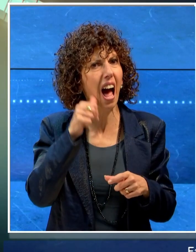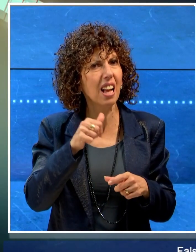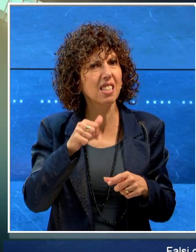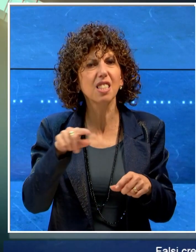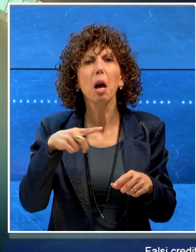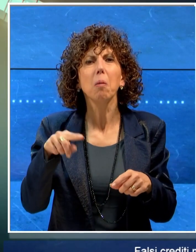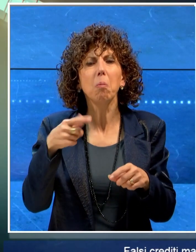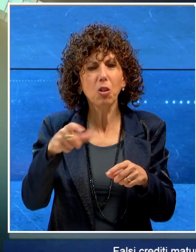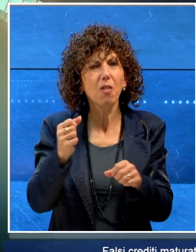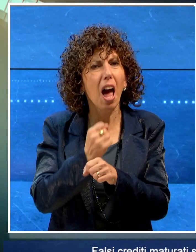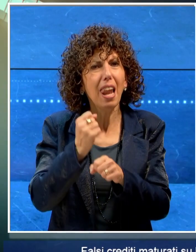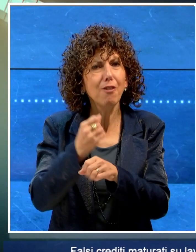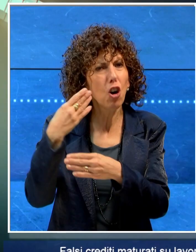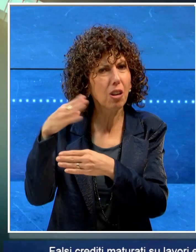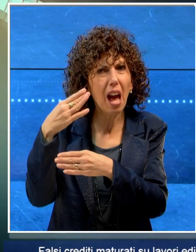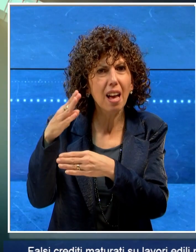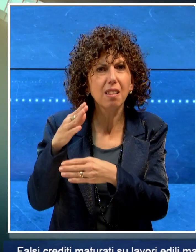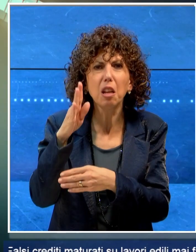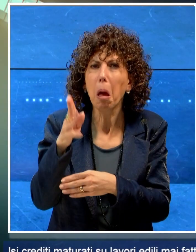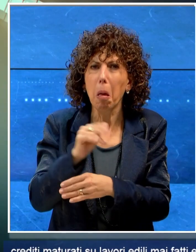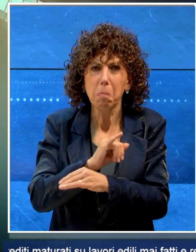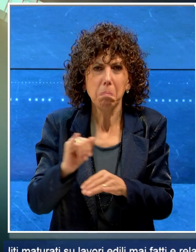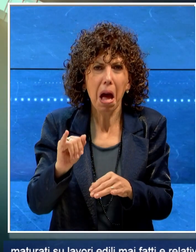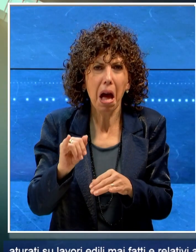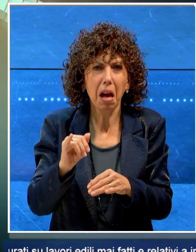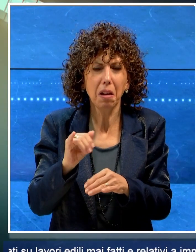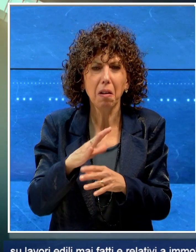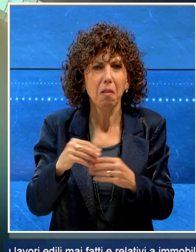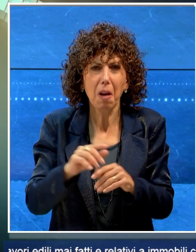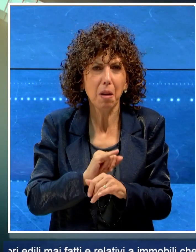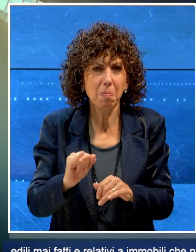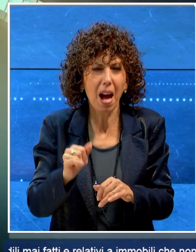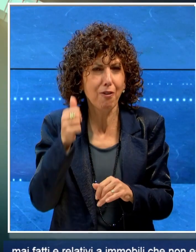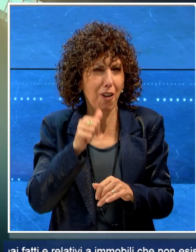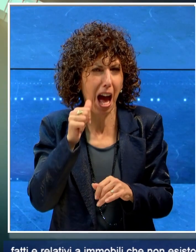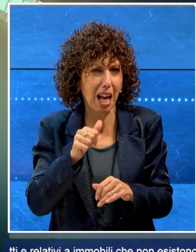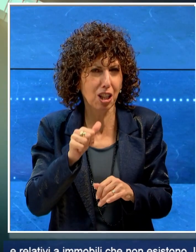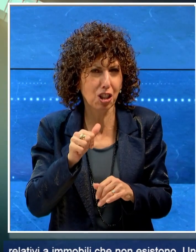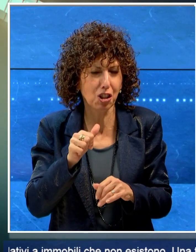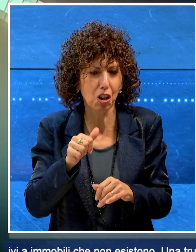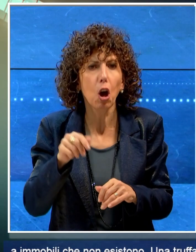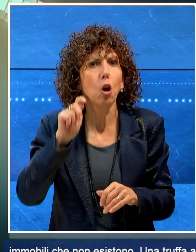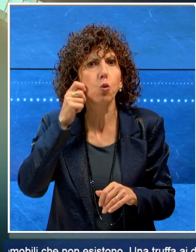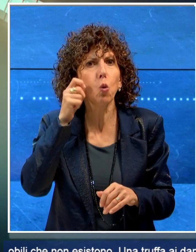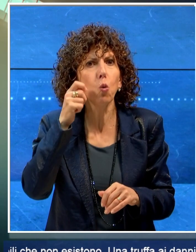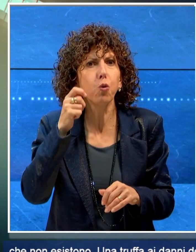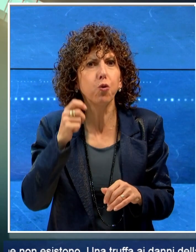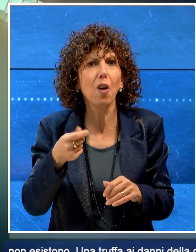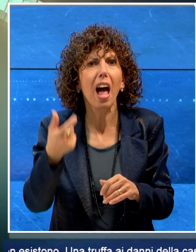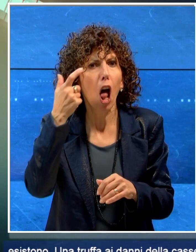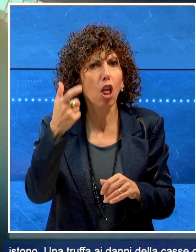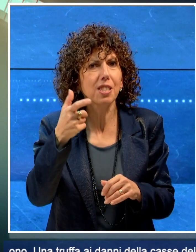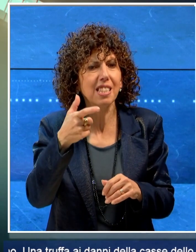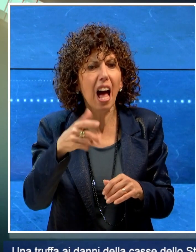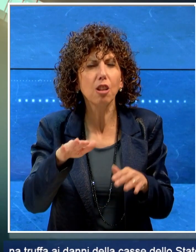lavori edili mai fatti e relativi ai mobili che non esistono. Una truffa ai danni delle casse dello Stato pari a